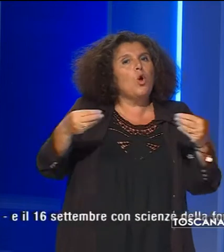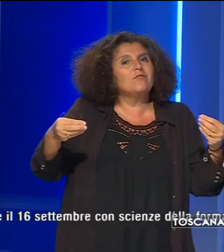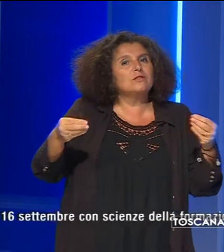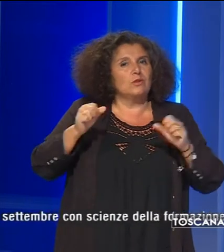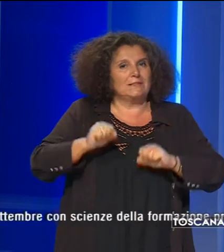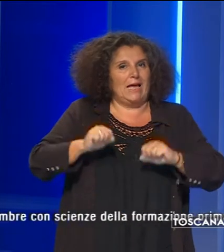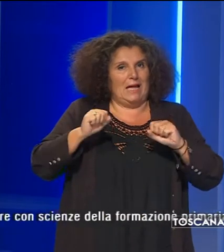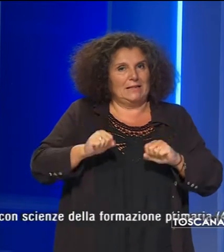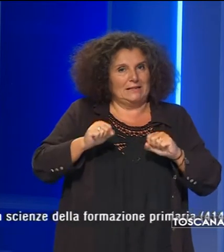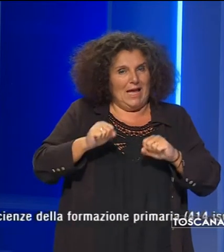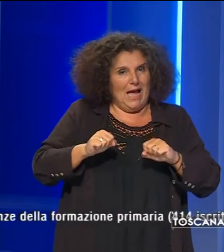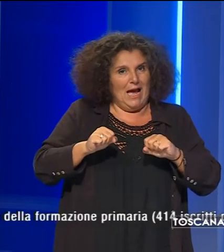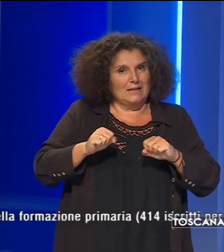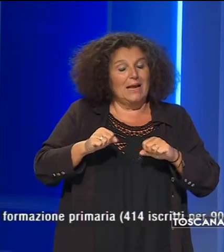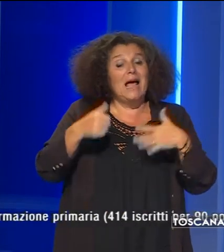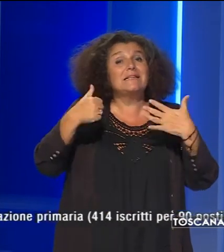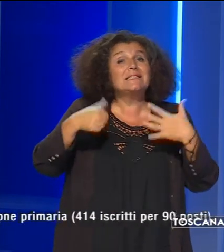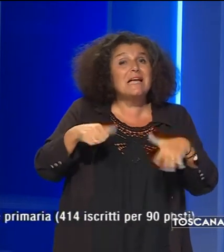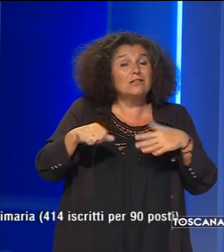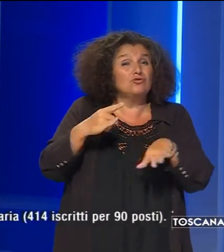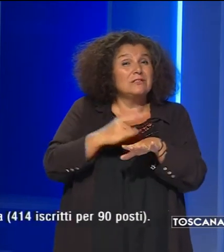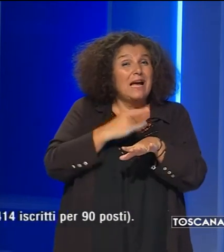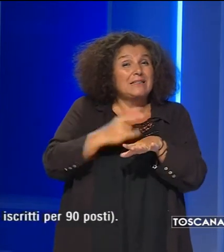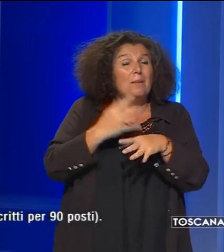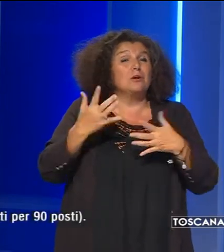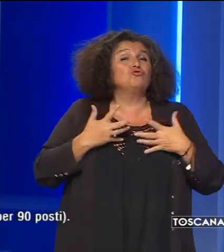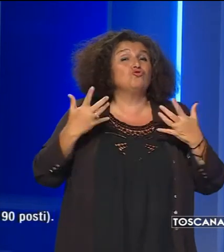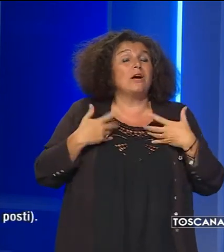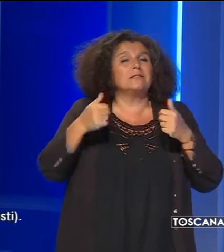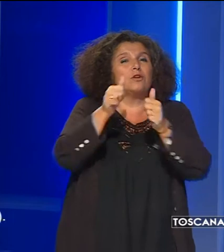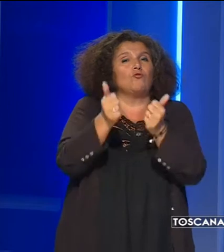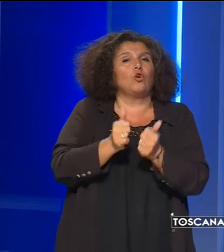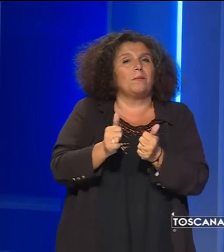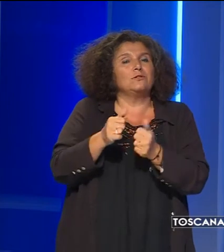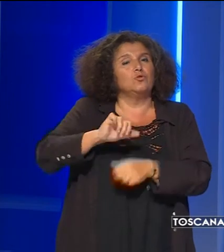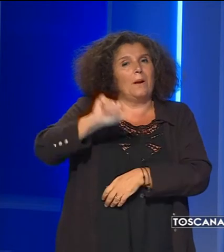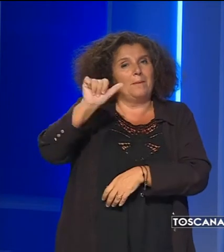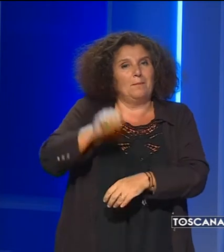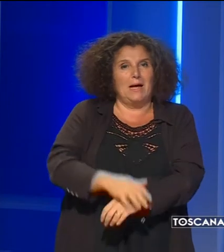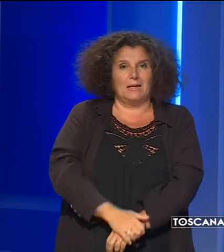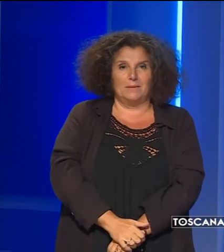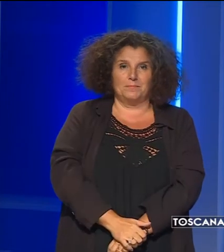sanitarie e il 16 settembre scienze della formazione primaria